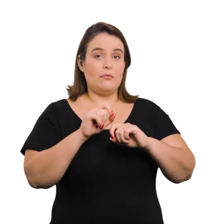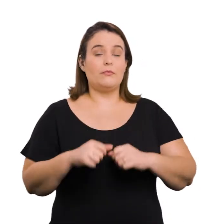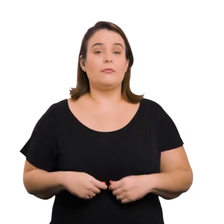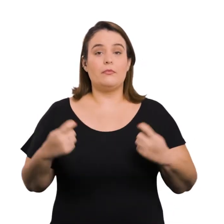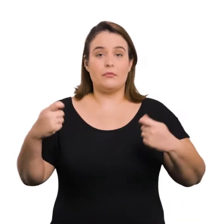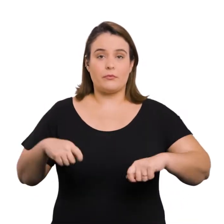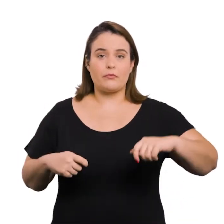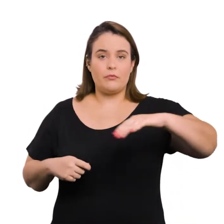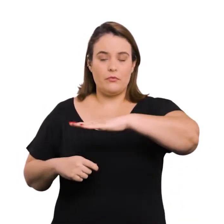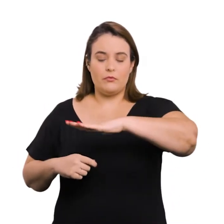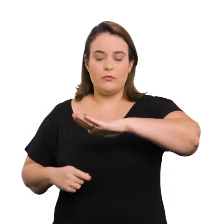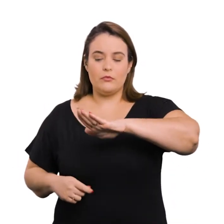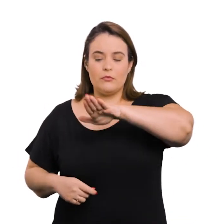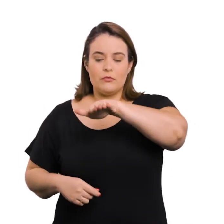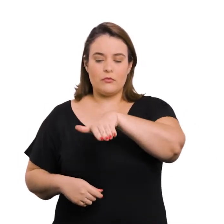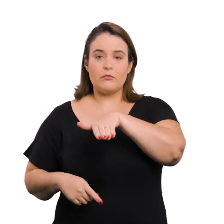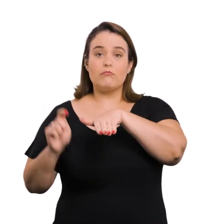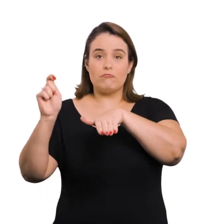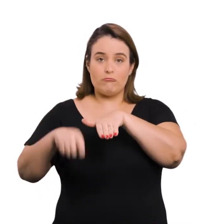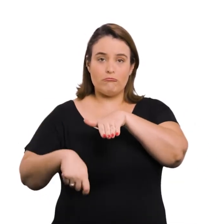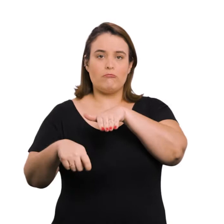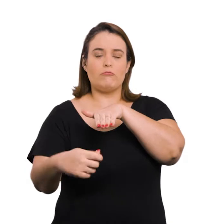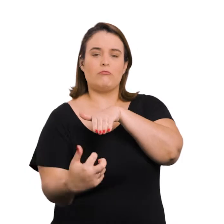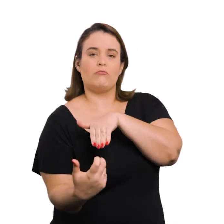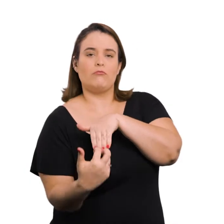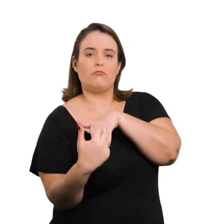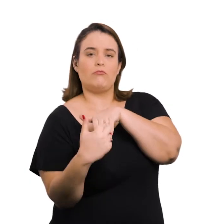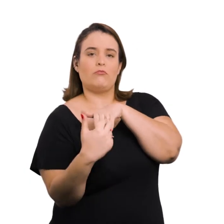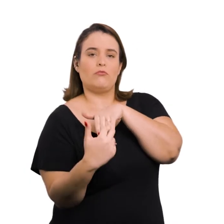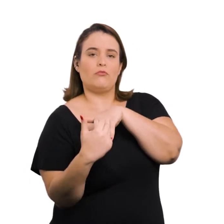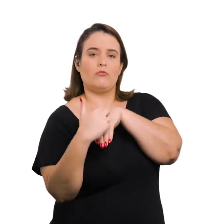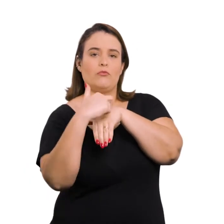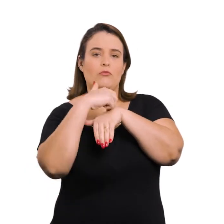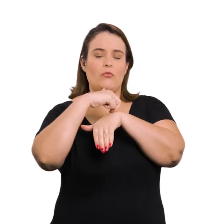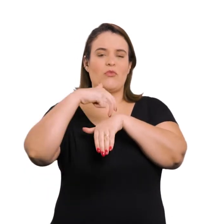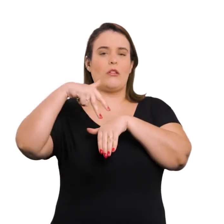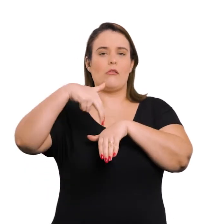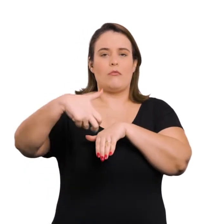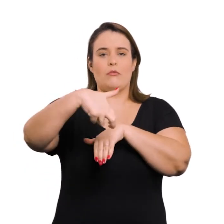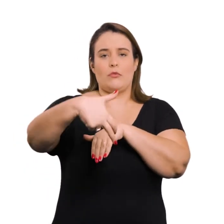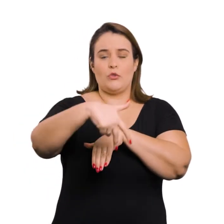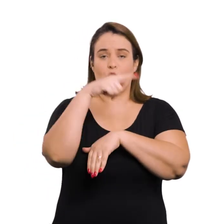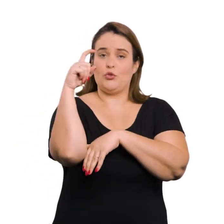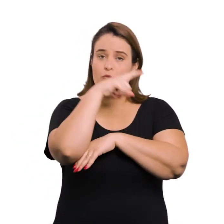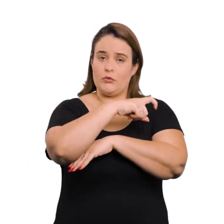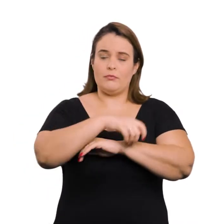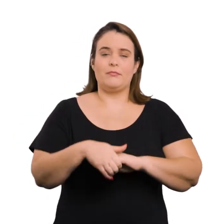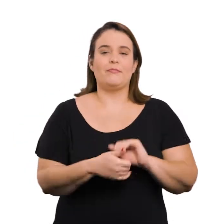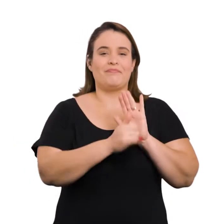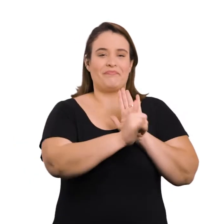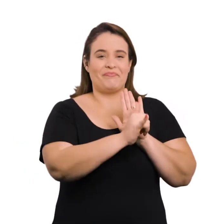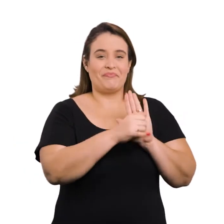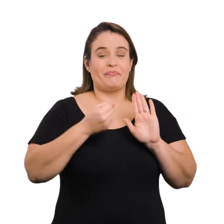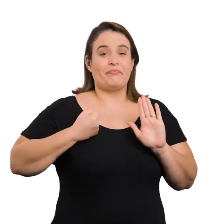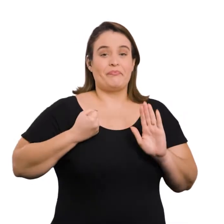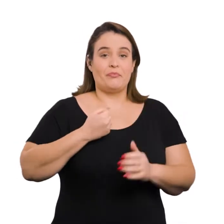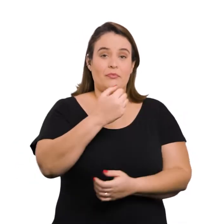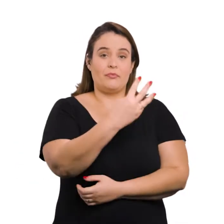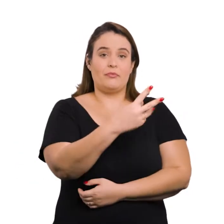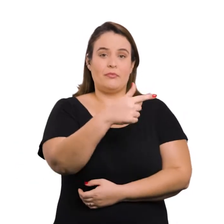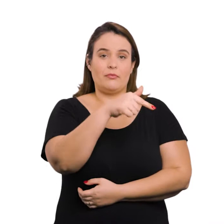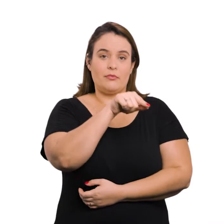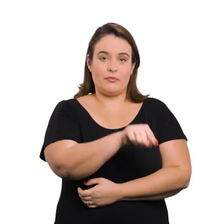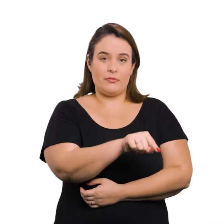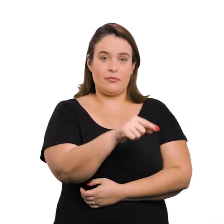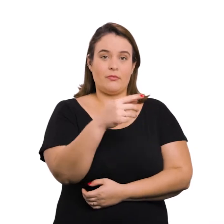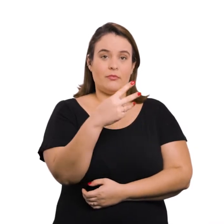rebaixamento de guias e sarjetas para possibilitar a travessia de pedestres com deficiências físicas. Regulamentada pelo Decreto